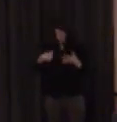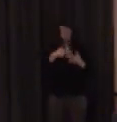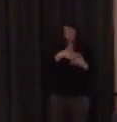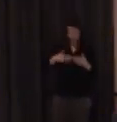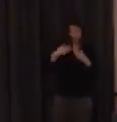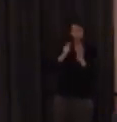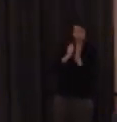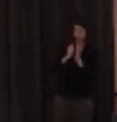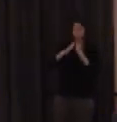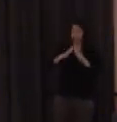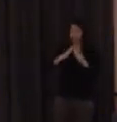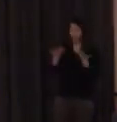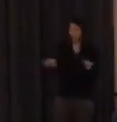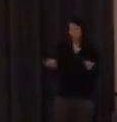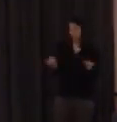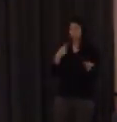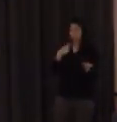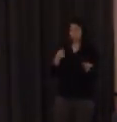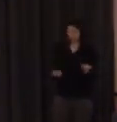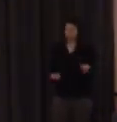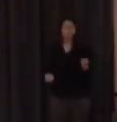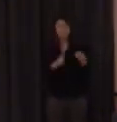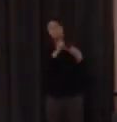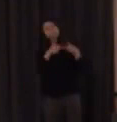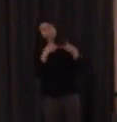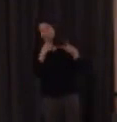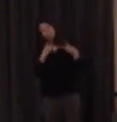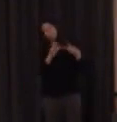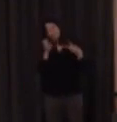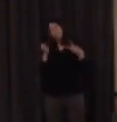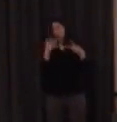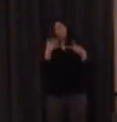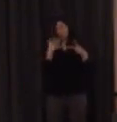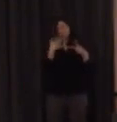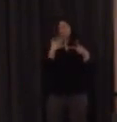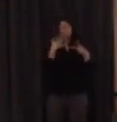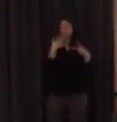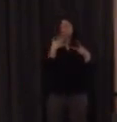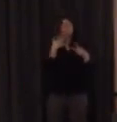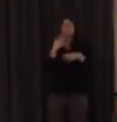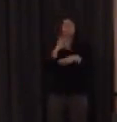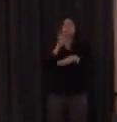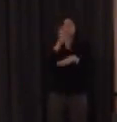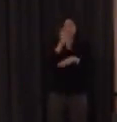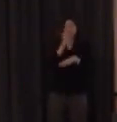segunda pregunta es que el sistema de escritura en lengua española por ejemplo es una S es una A